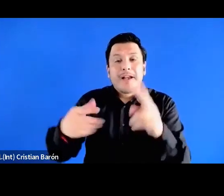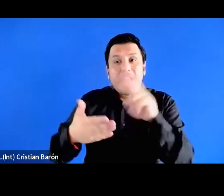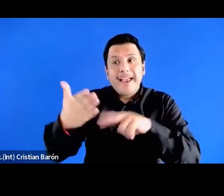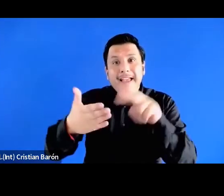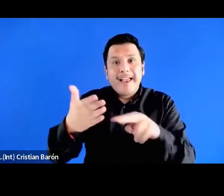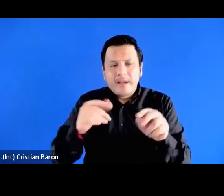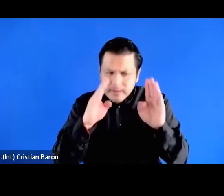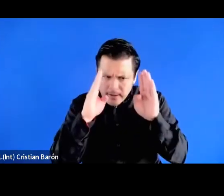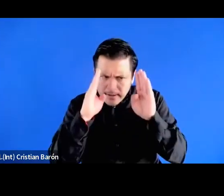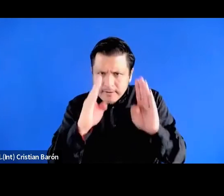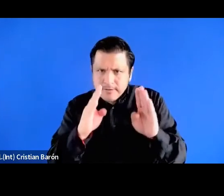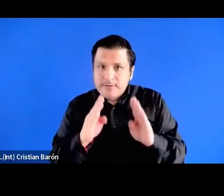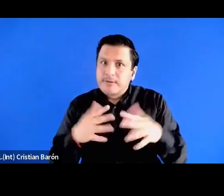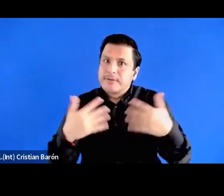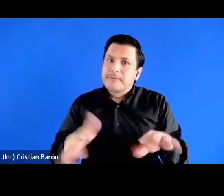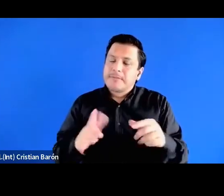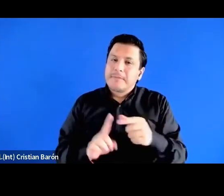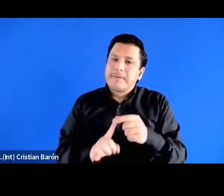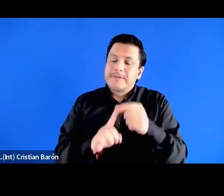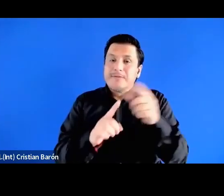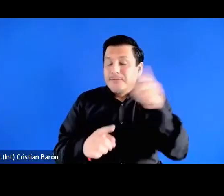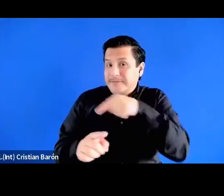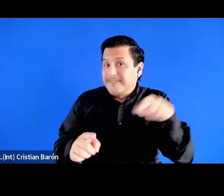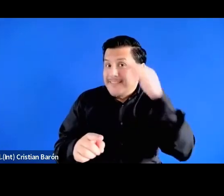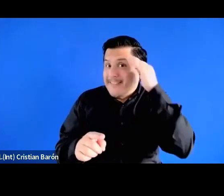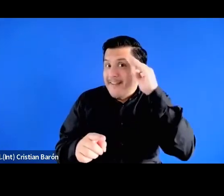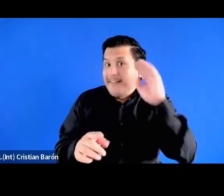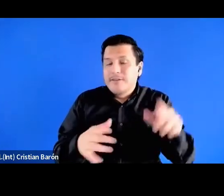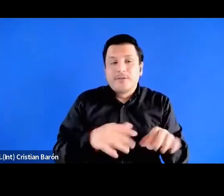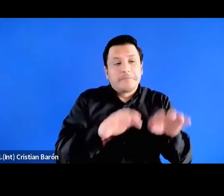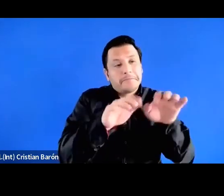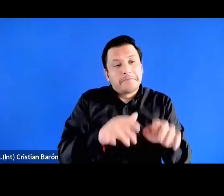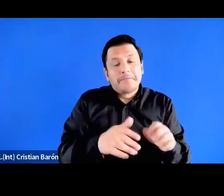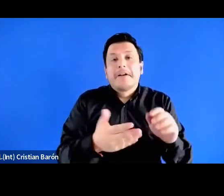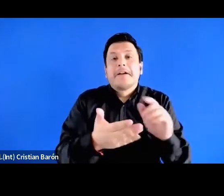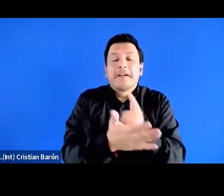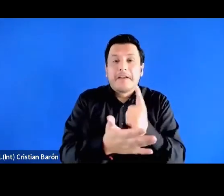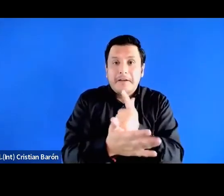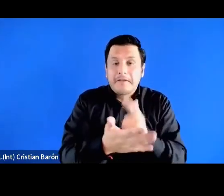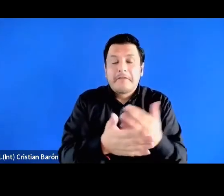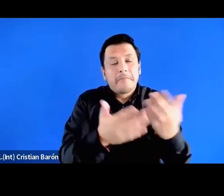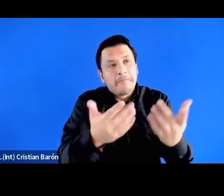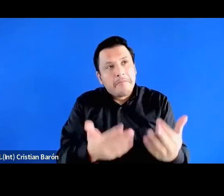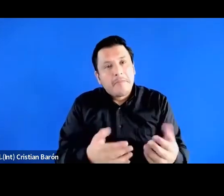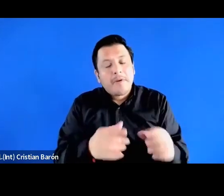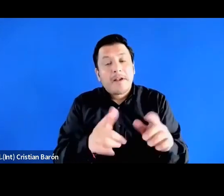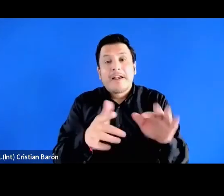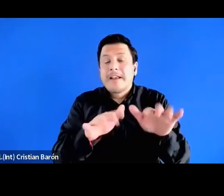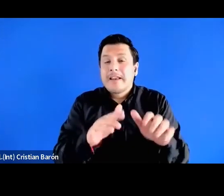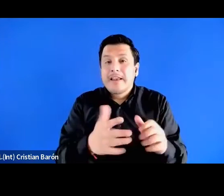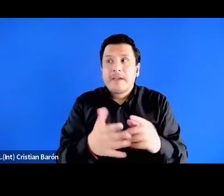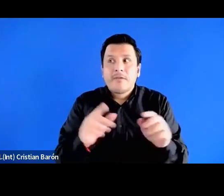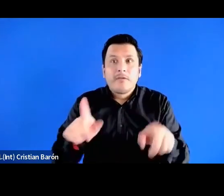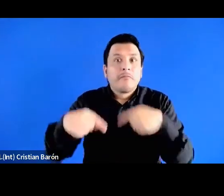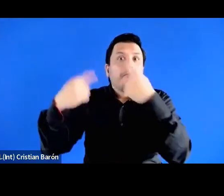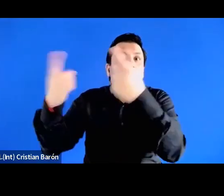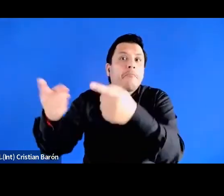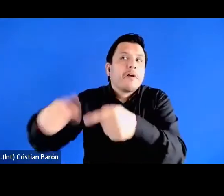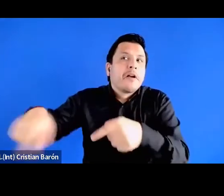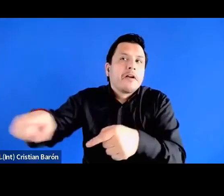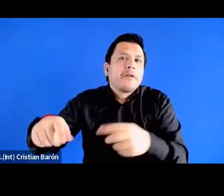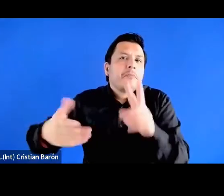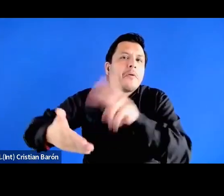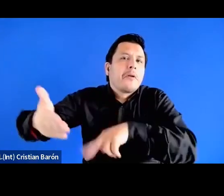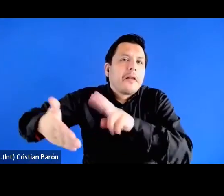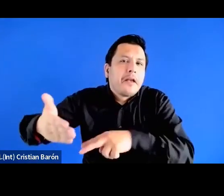privilegio y sabemos quienes escribimos un libro que una de las partes más importantes de un libro es cómo se recibe, cómo se lee,